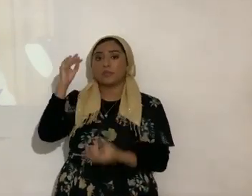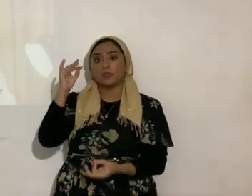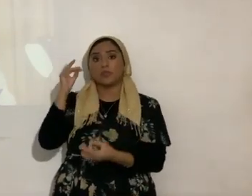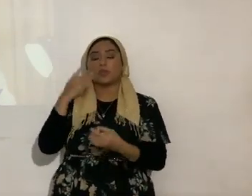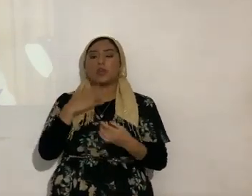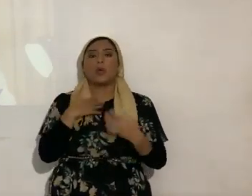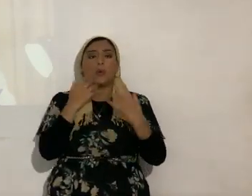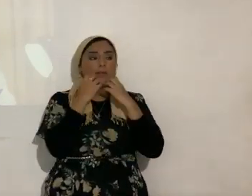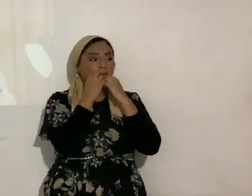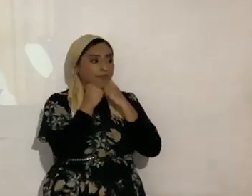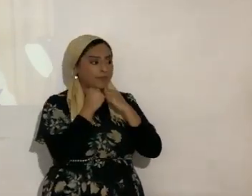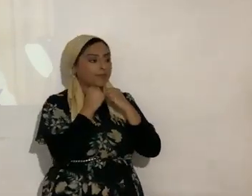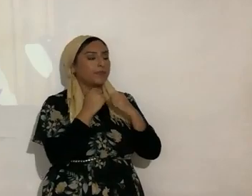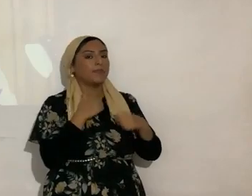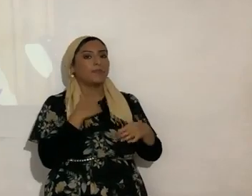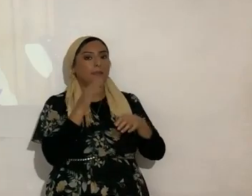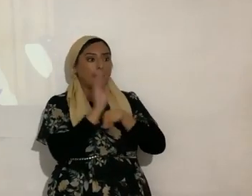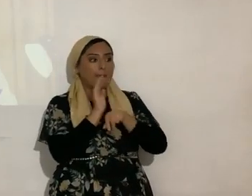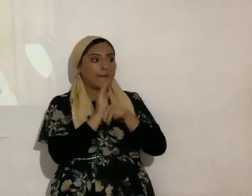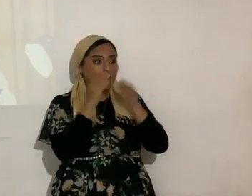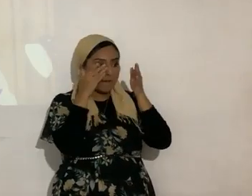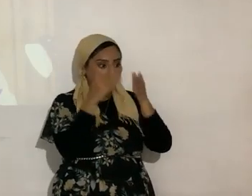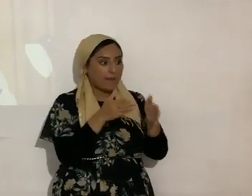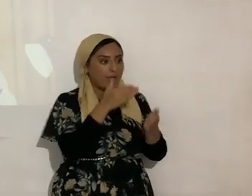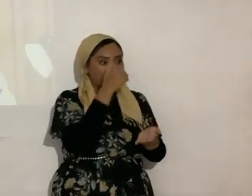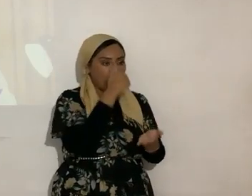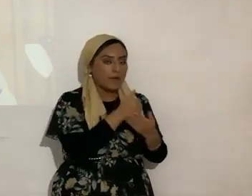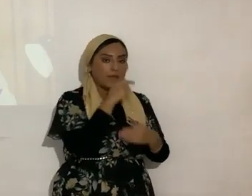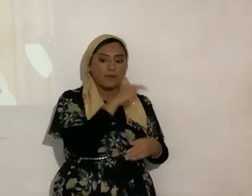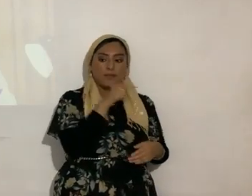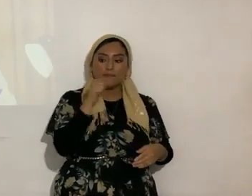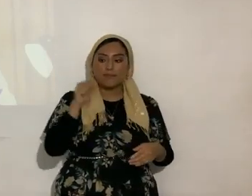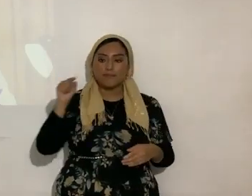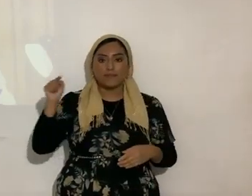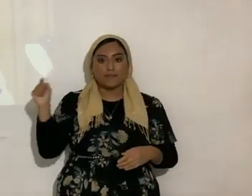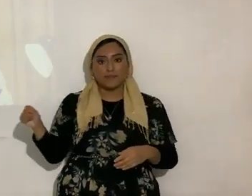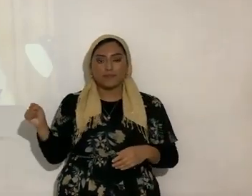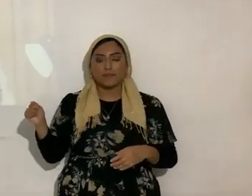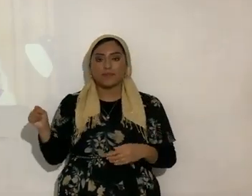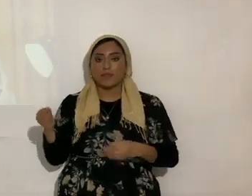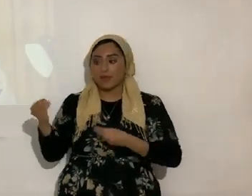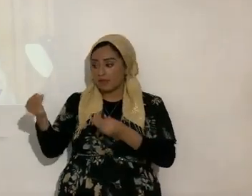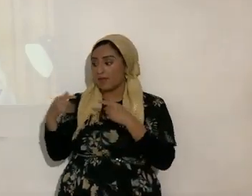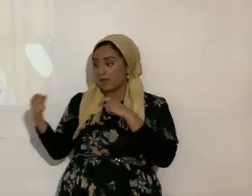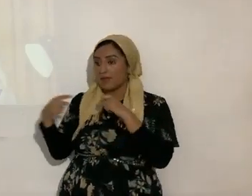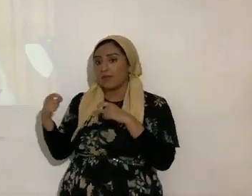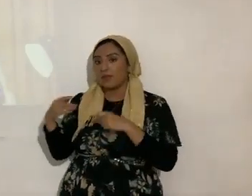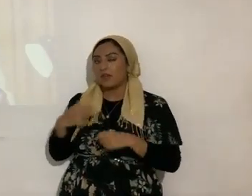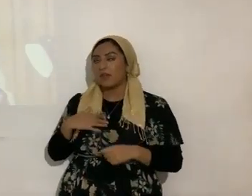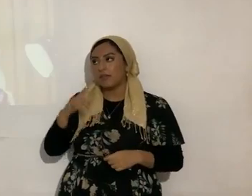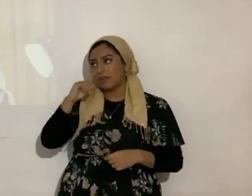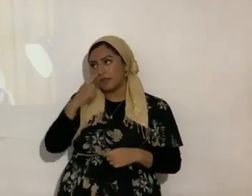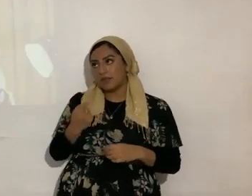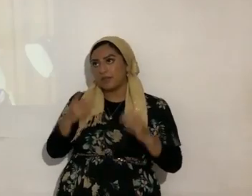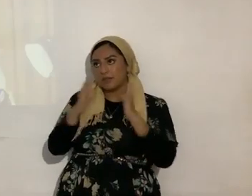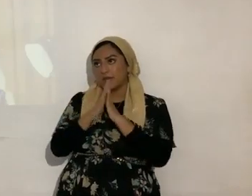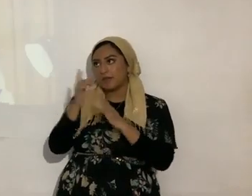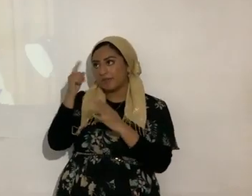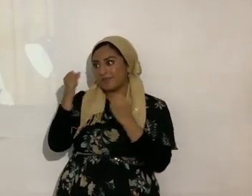preocupando o ocupando más bien por las almas que no me mandan un mensaje ay que flojera tengo que orar por 30 personas más